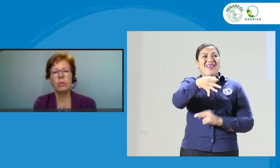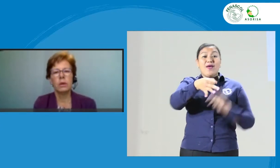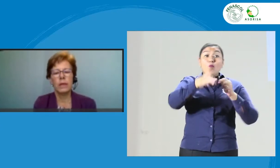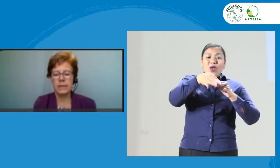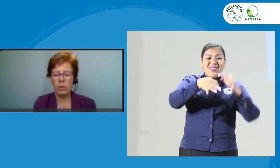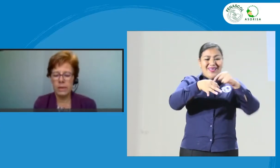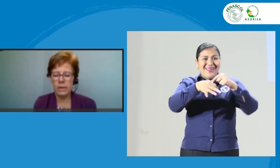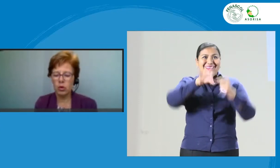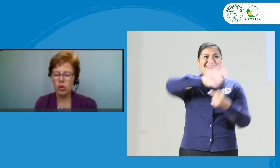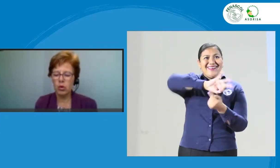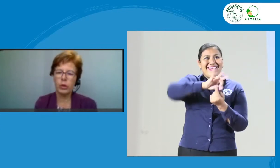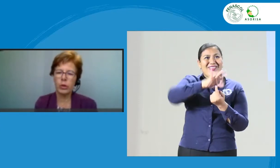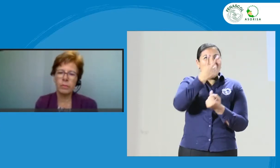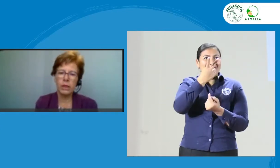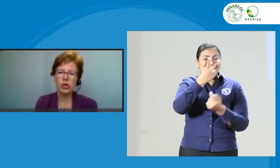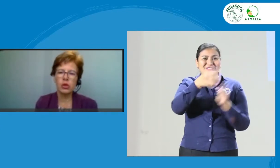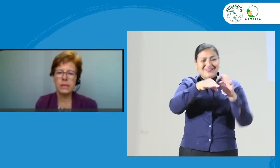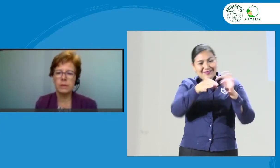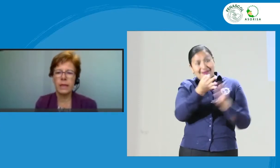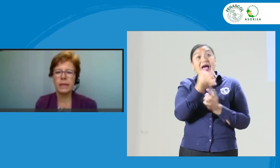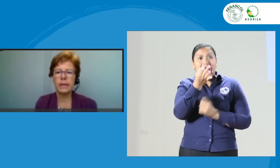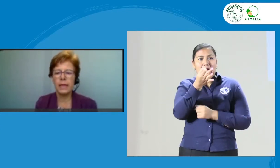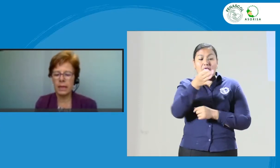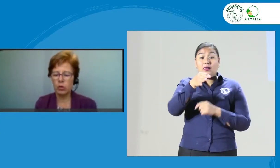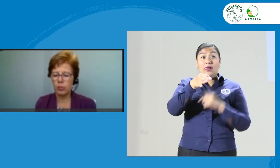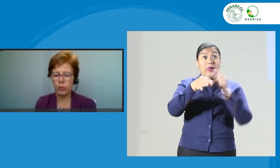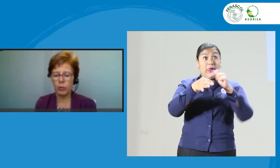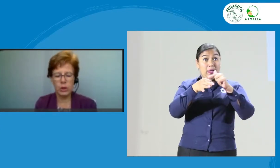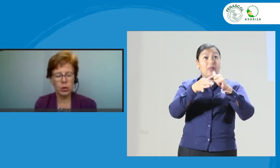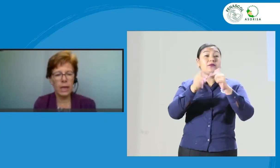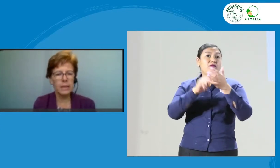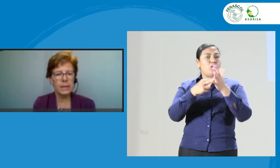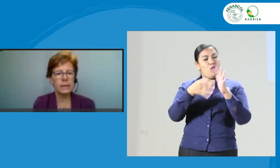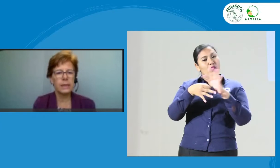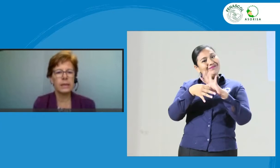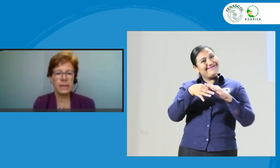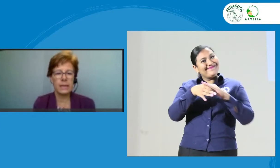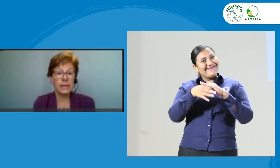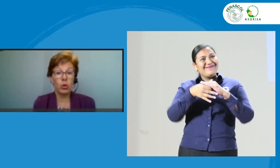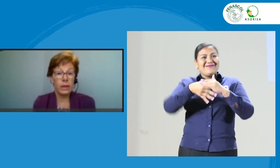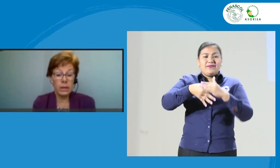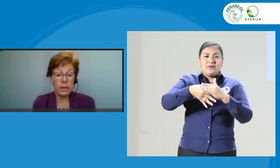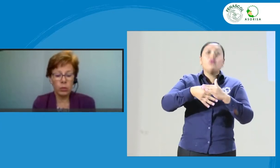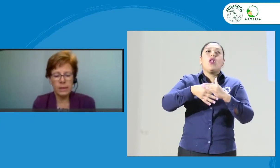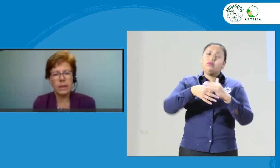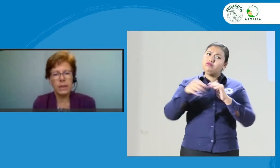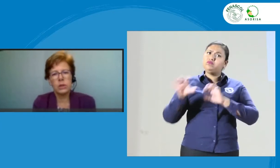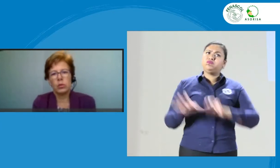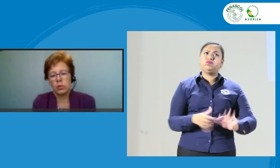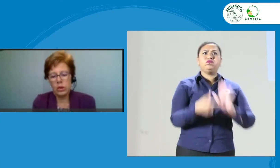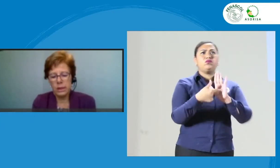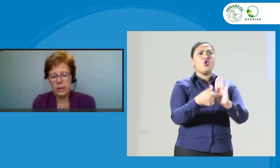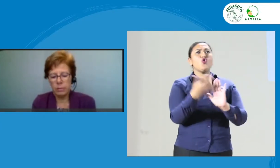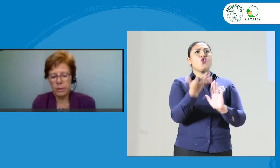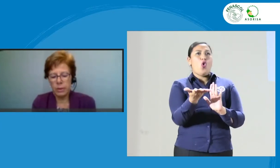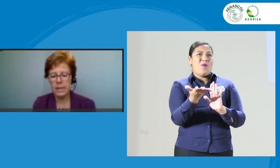establece los comportamientos que se espera tengan los profesionales de ese colectivo, en este caso los intérpretes,